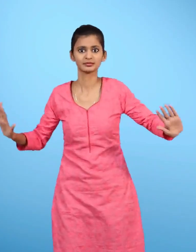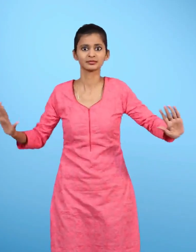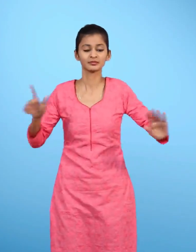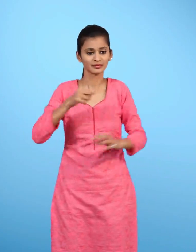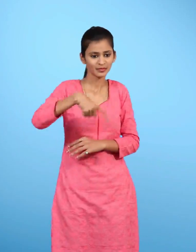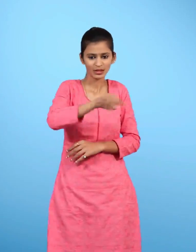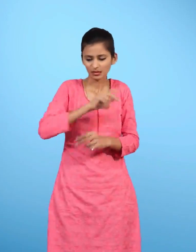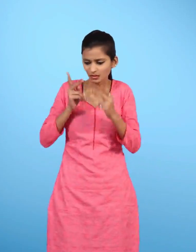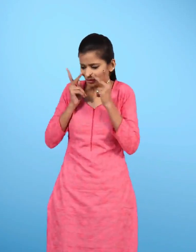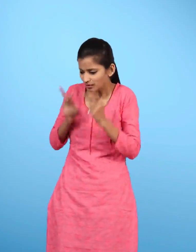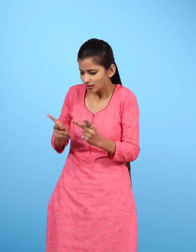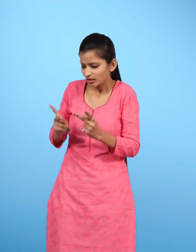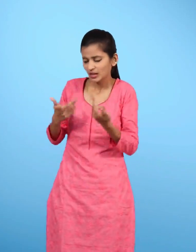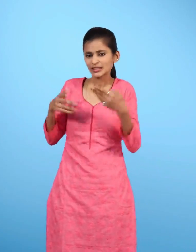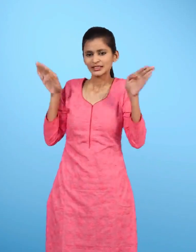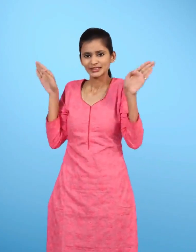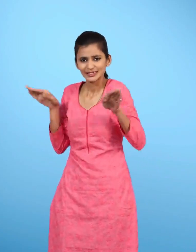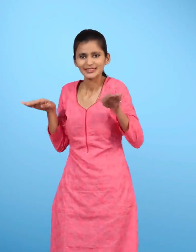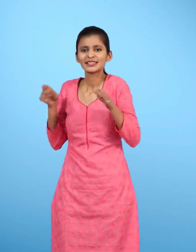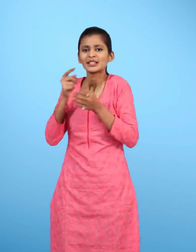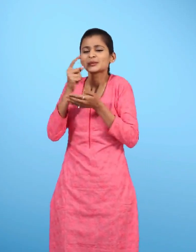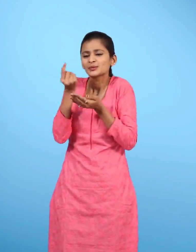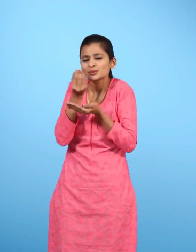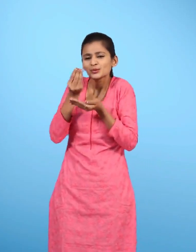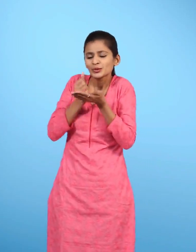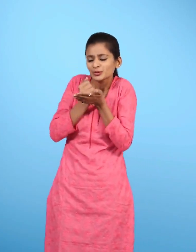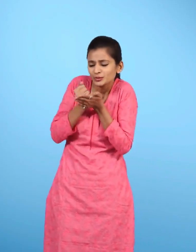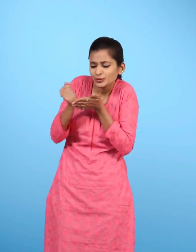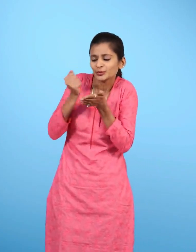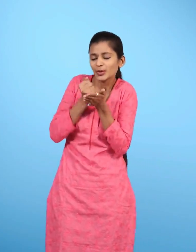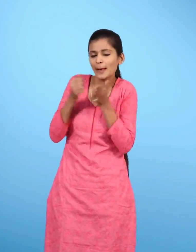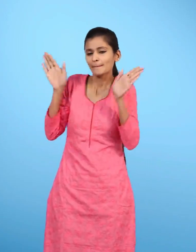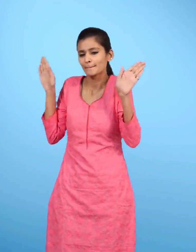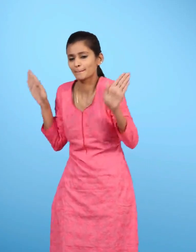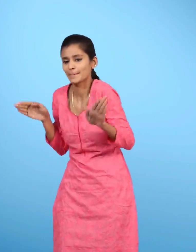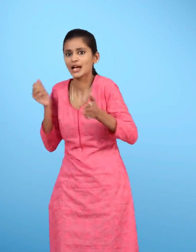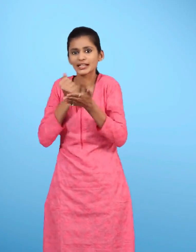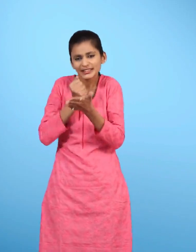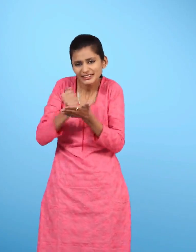उन्होंने देखा कि चिडिया धीरे धीरे उड़ने की कोशिश कर रही है